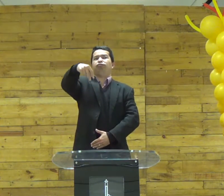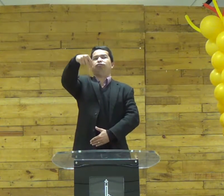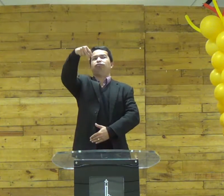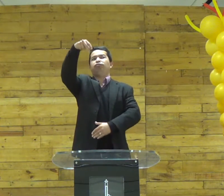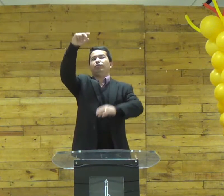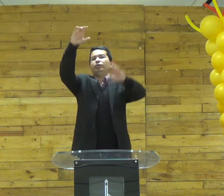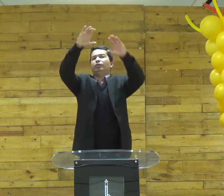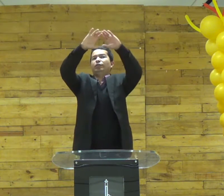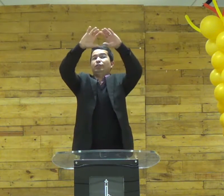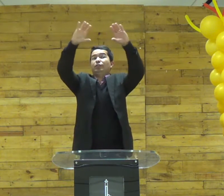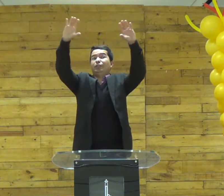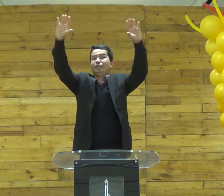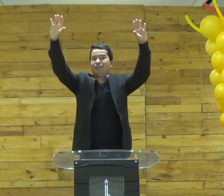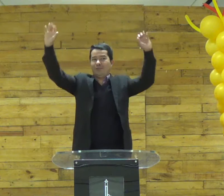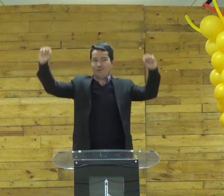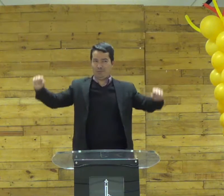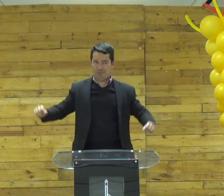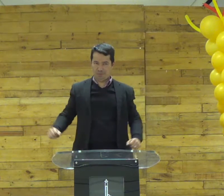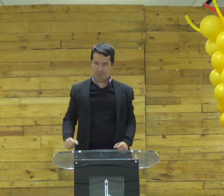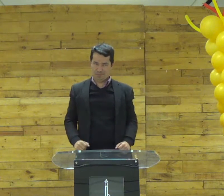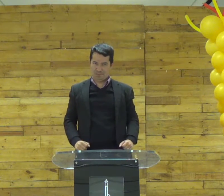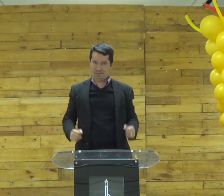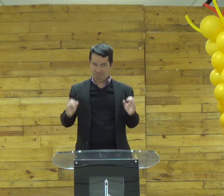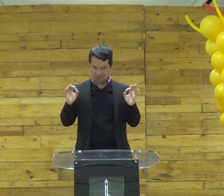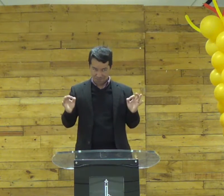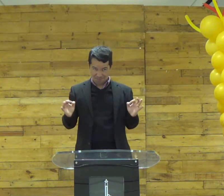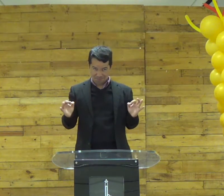seu espírito vai para o céu certo